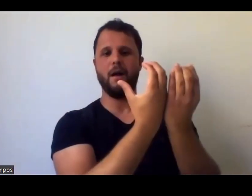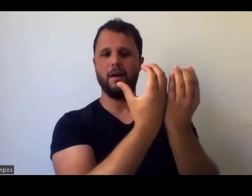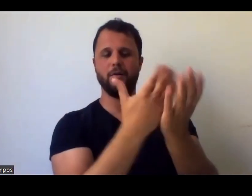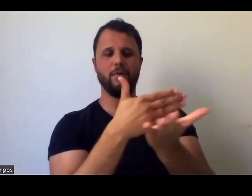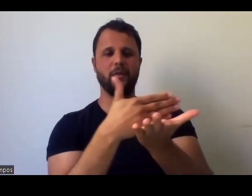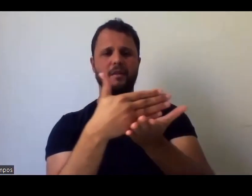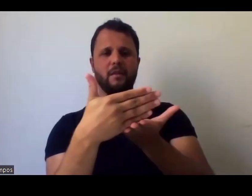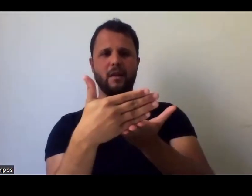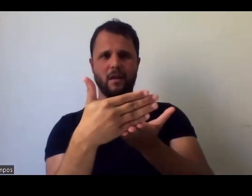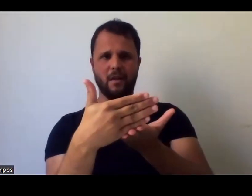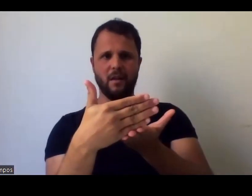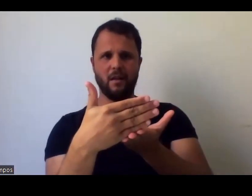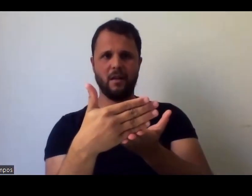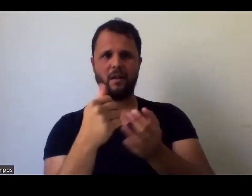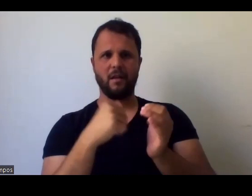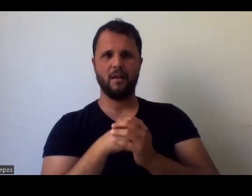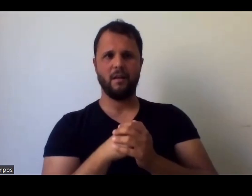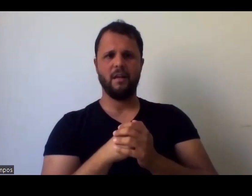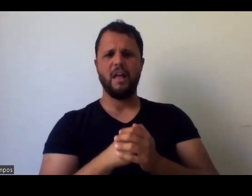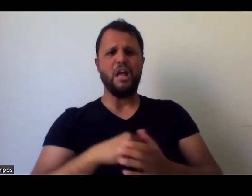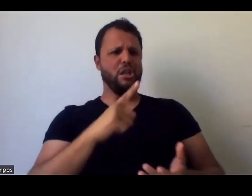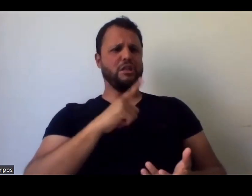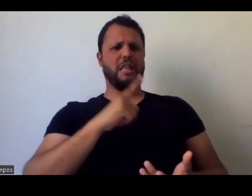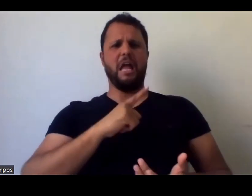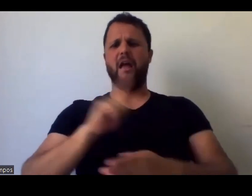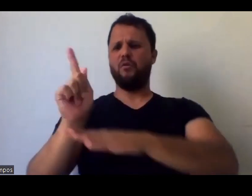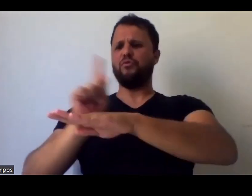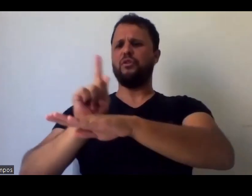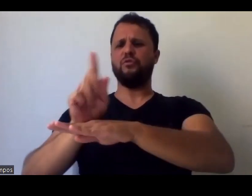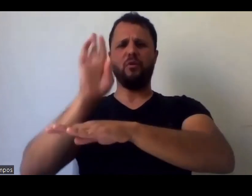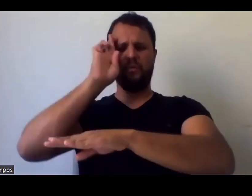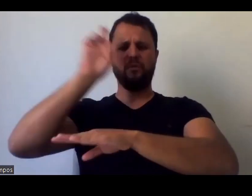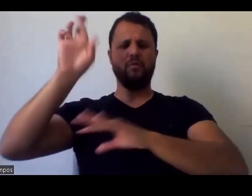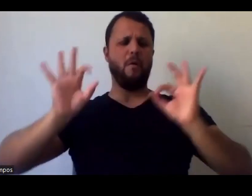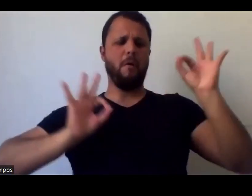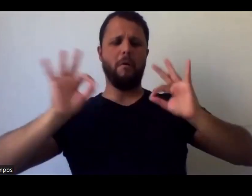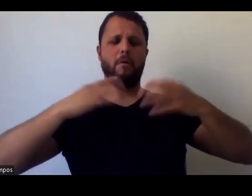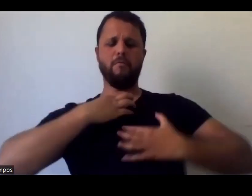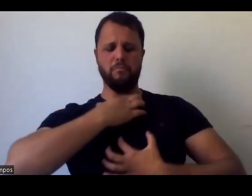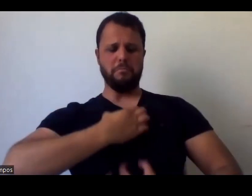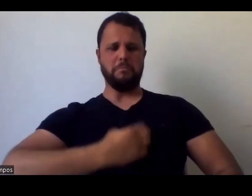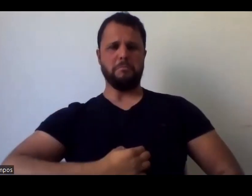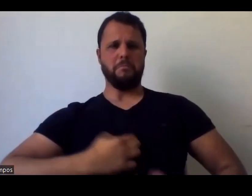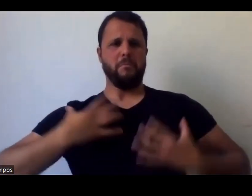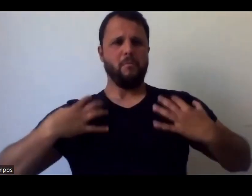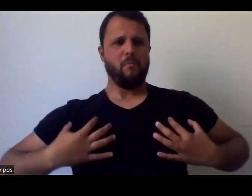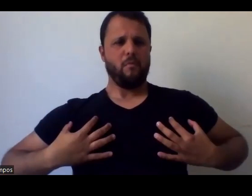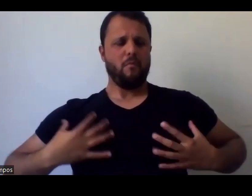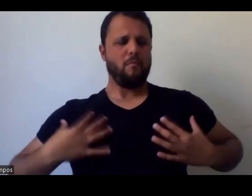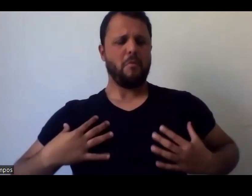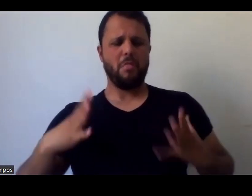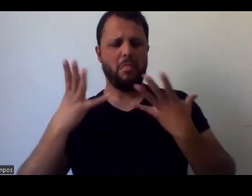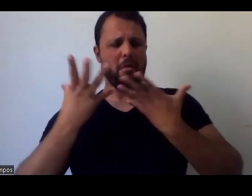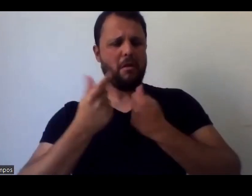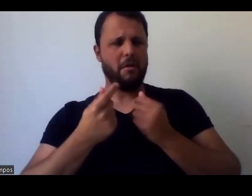tá lotadão, veja se o gestor não vai lá, todo bonito, todo arrumado, de terno novo, né, bem cortado,